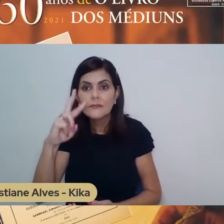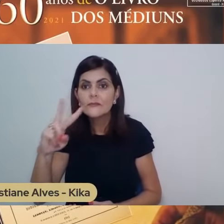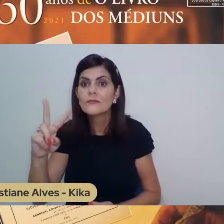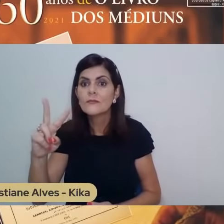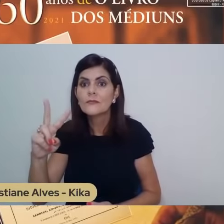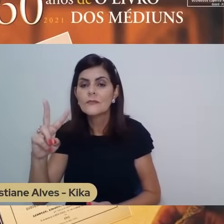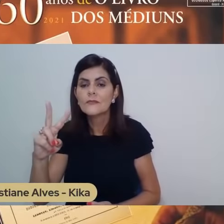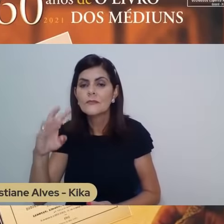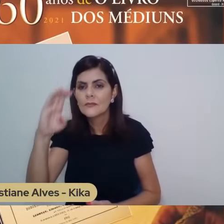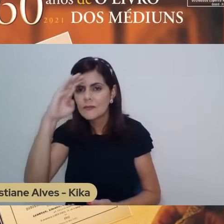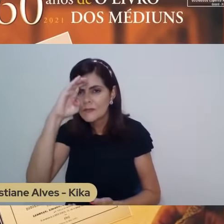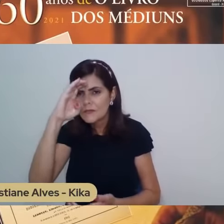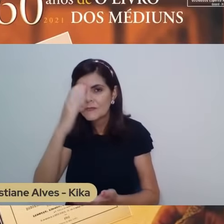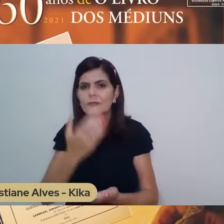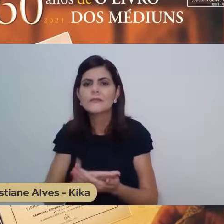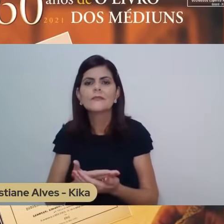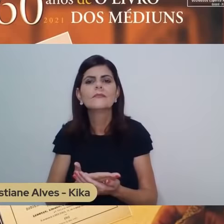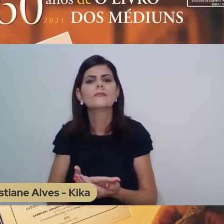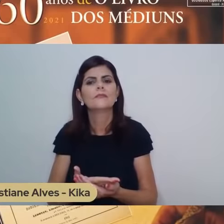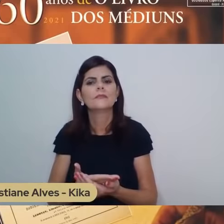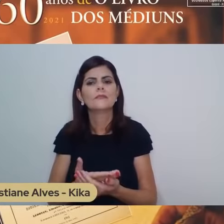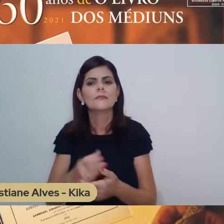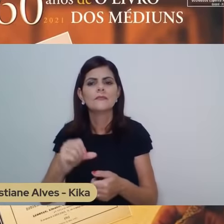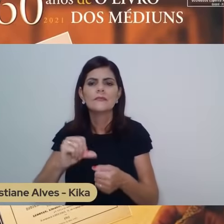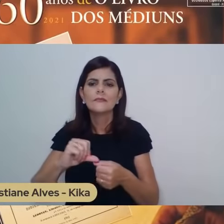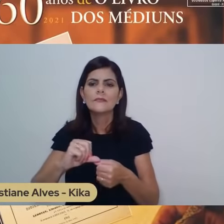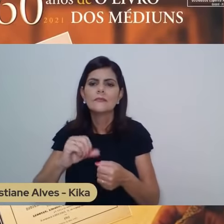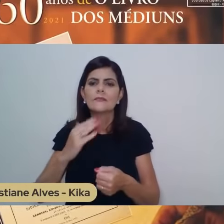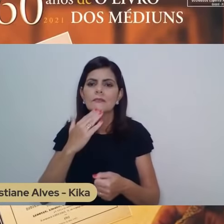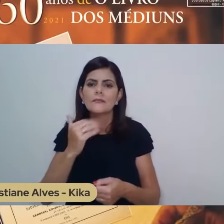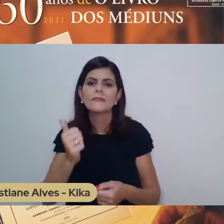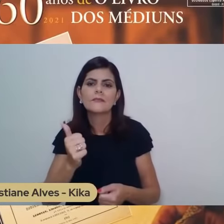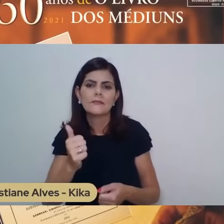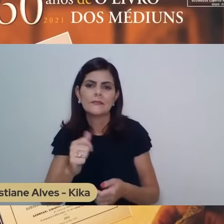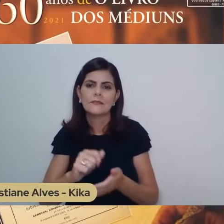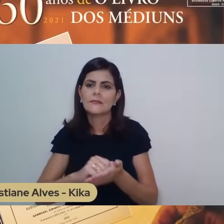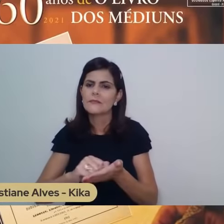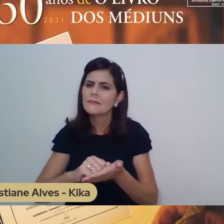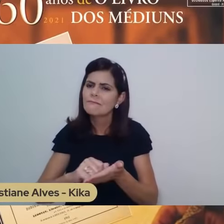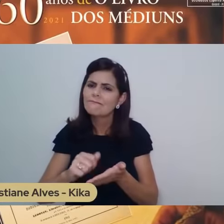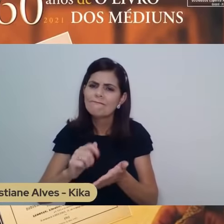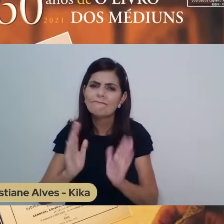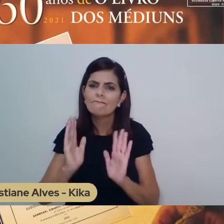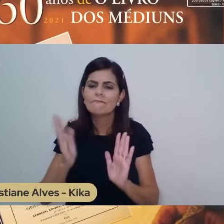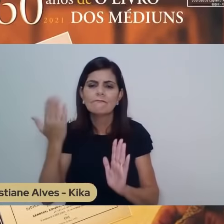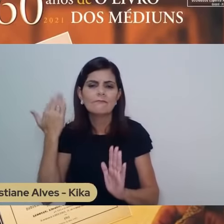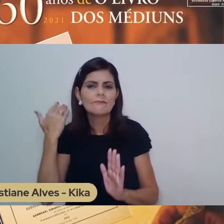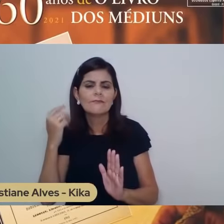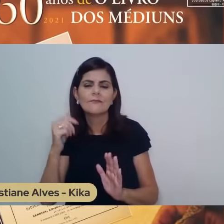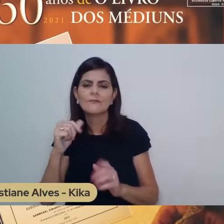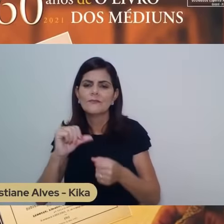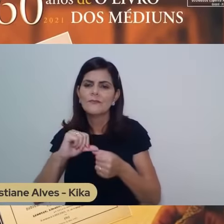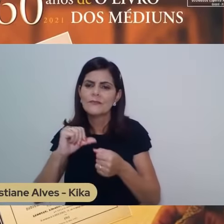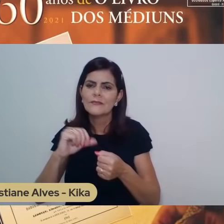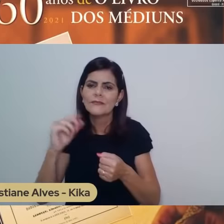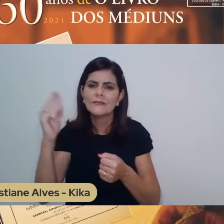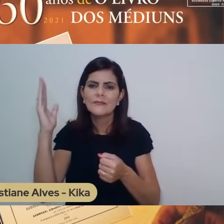de podermos, pelo esforço, apagar, reparar um passado obscuro e delituoso,